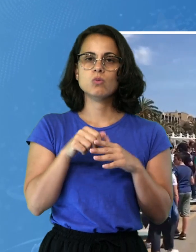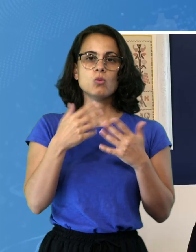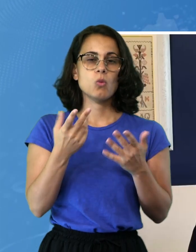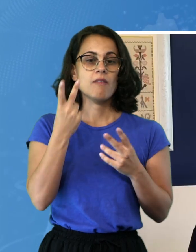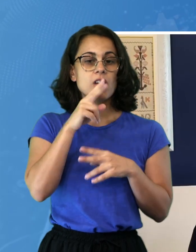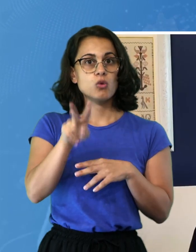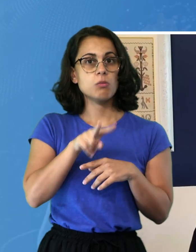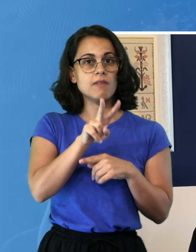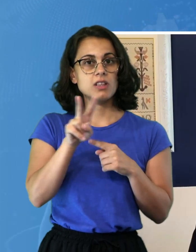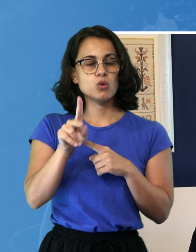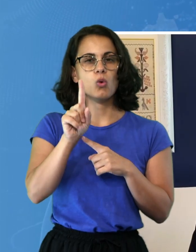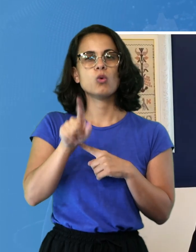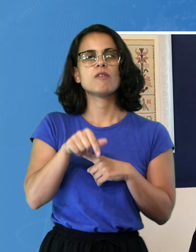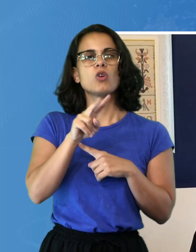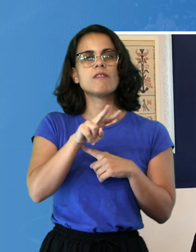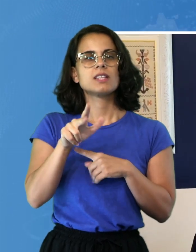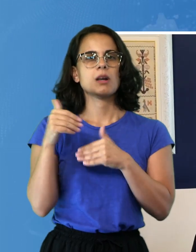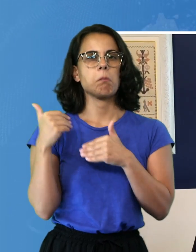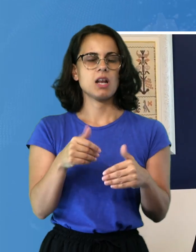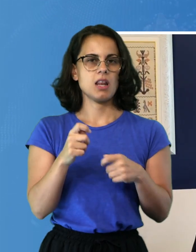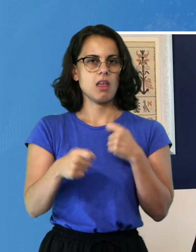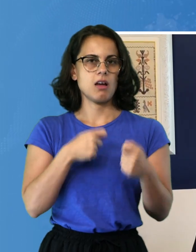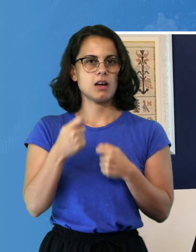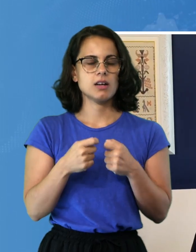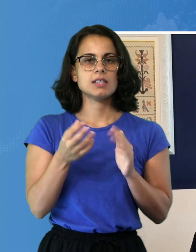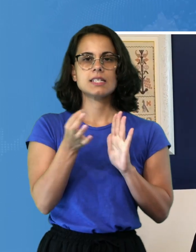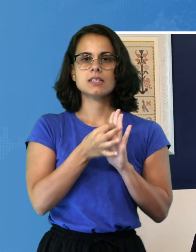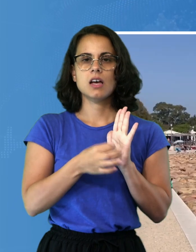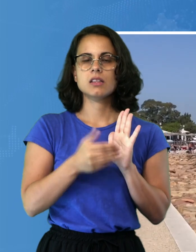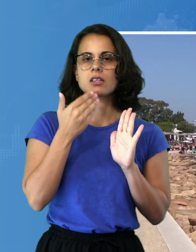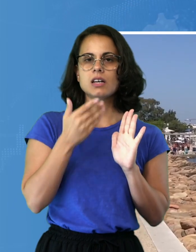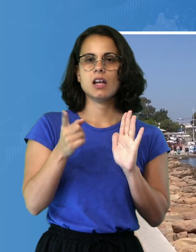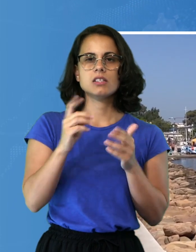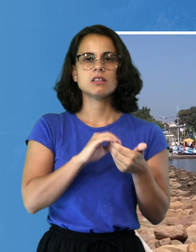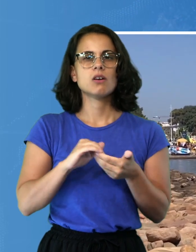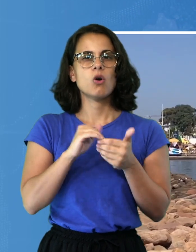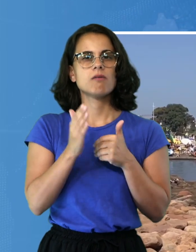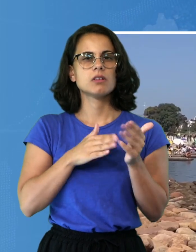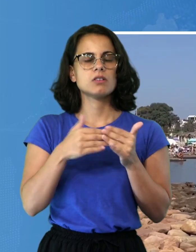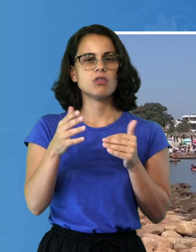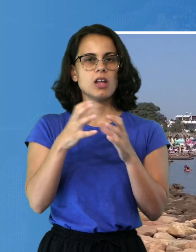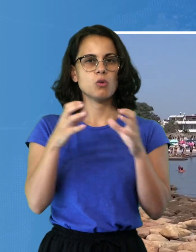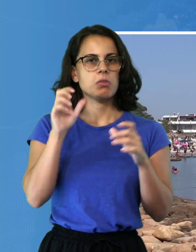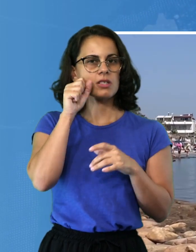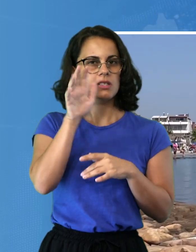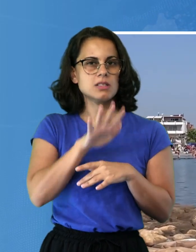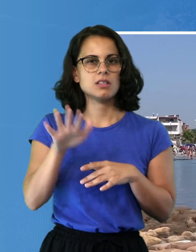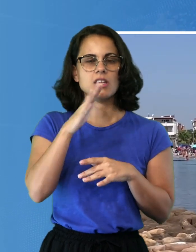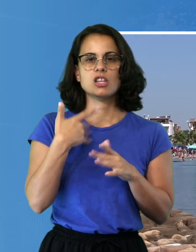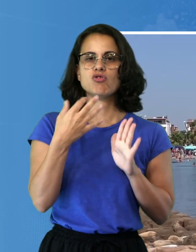1,23 miliardi. Il dato emerge dal dossier di confartigianato Imprese Sardegna basato su numeri Istat. Il 48